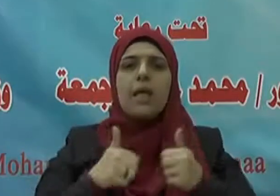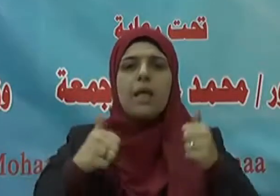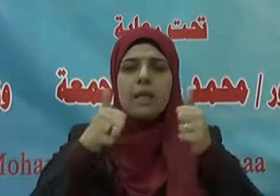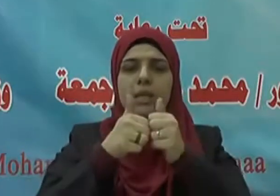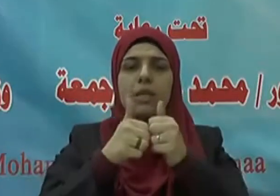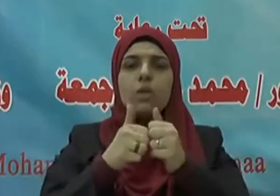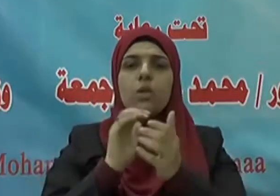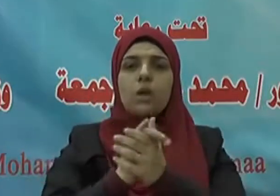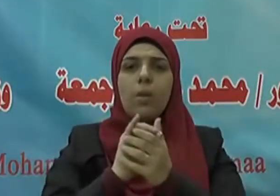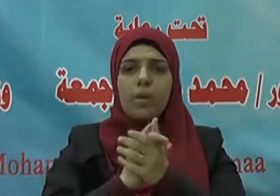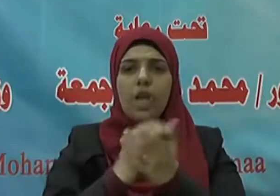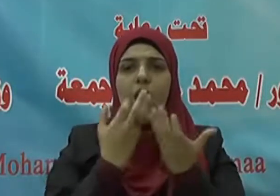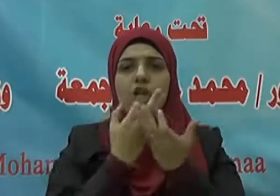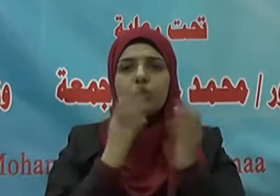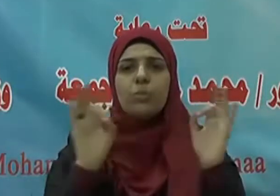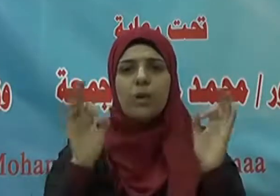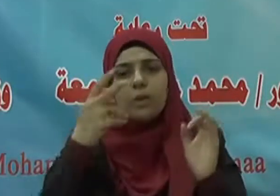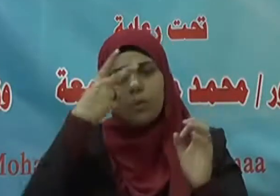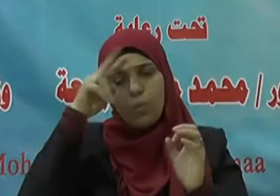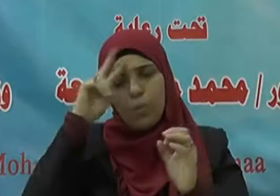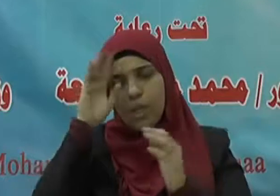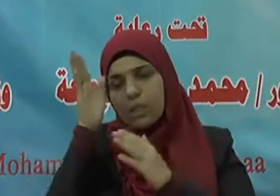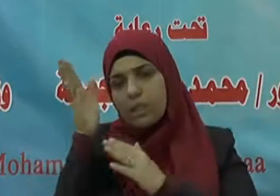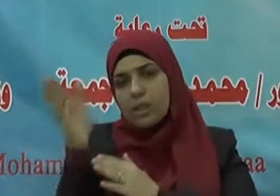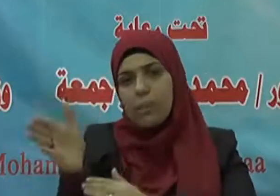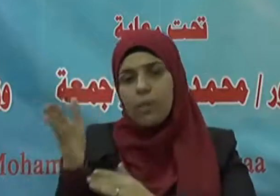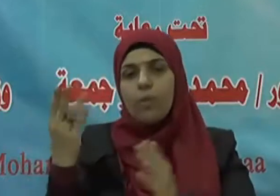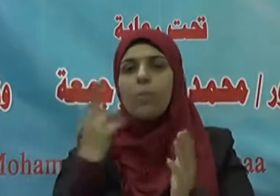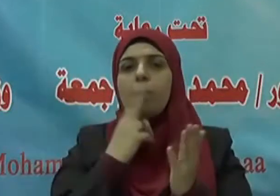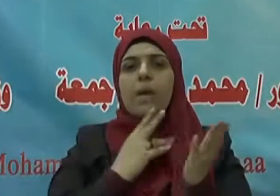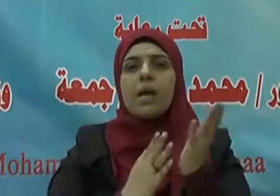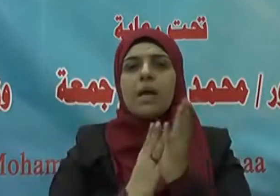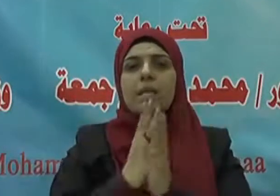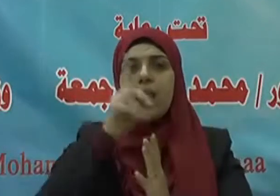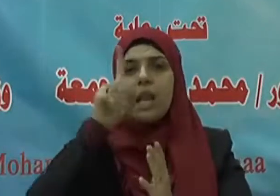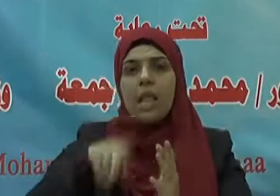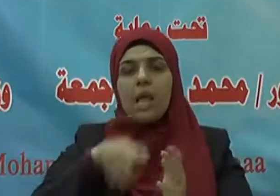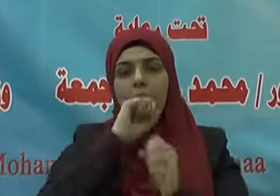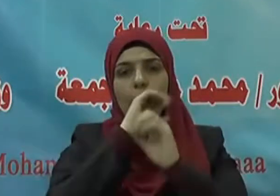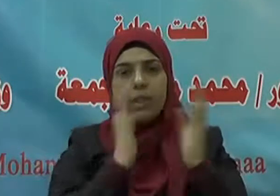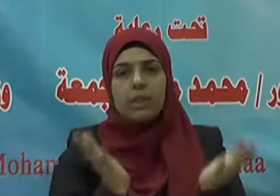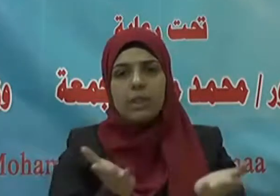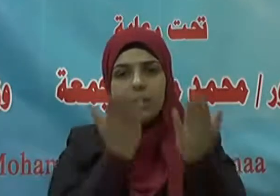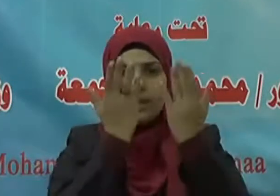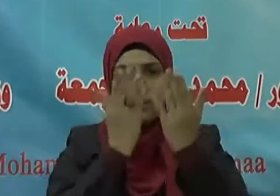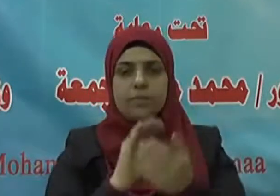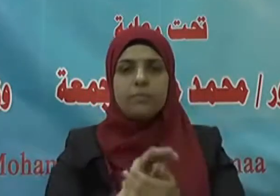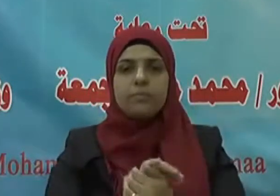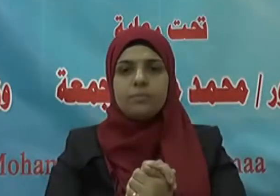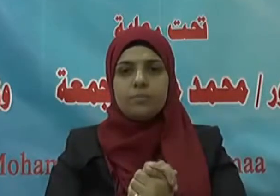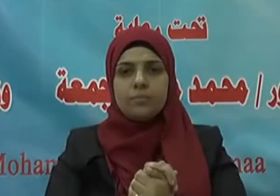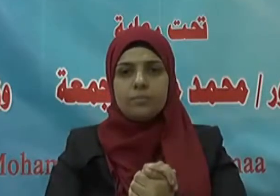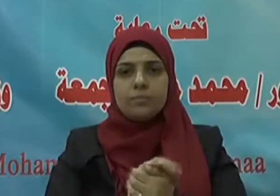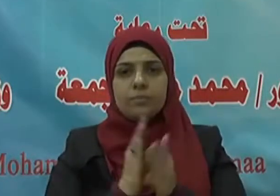عليه وعلى آله وصحبه ومن تبعهم بإحسان إلى يوم الدين